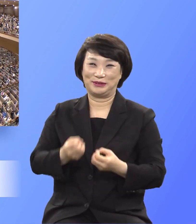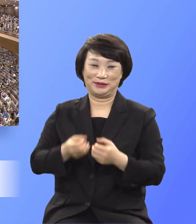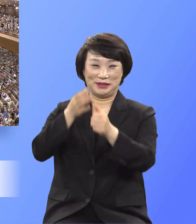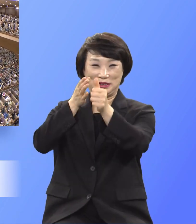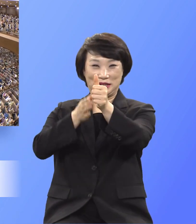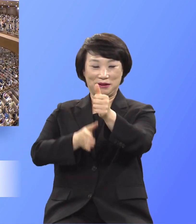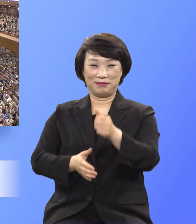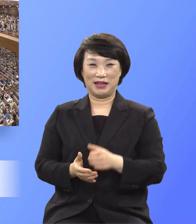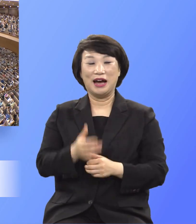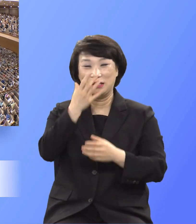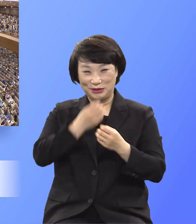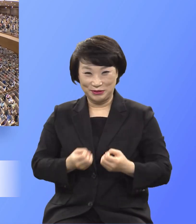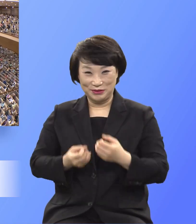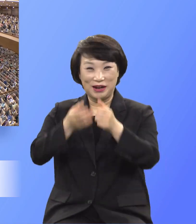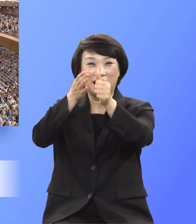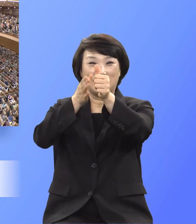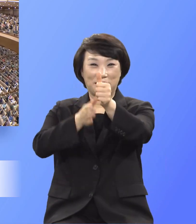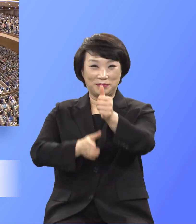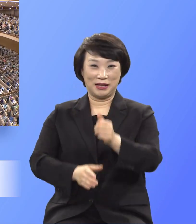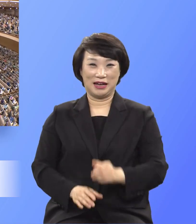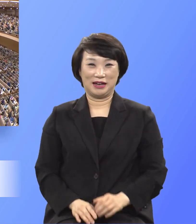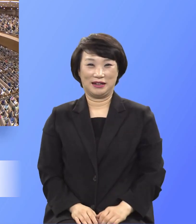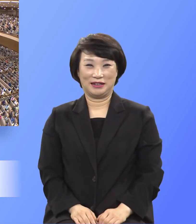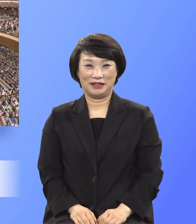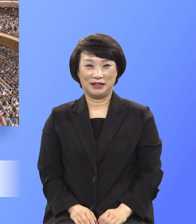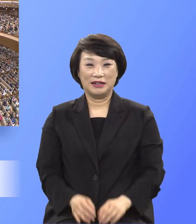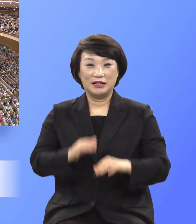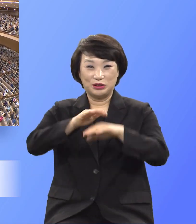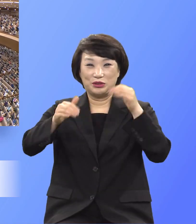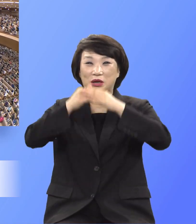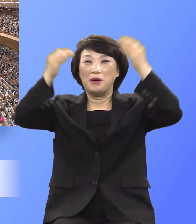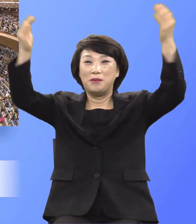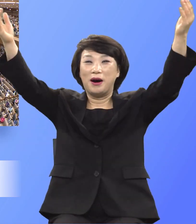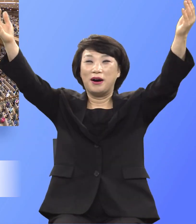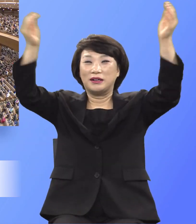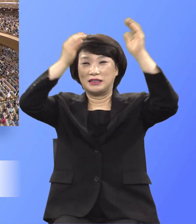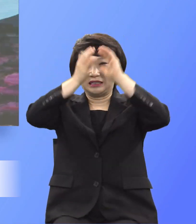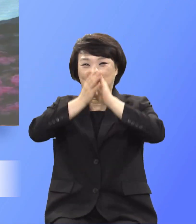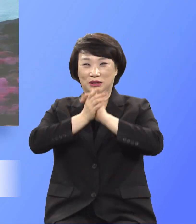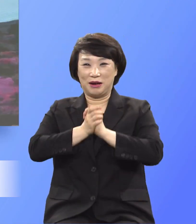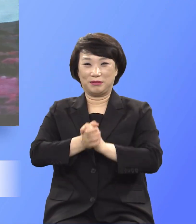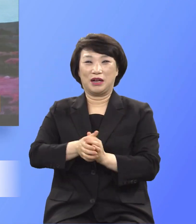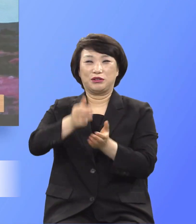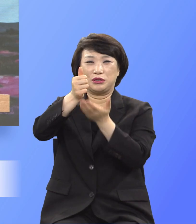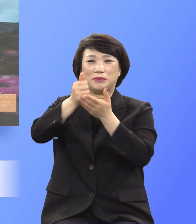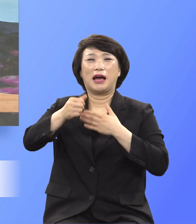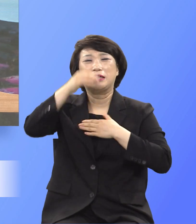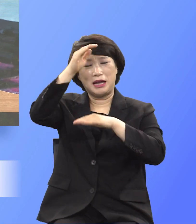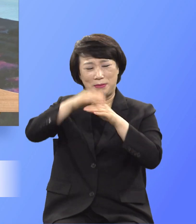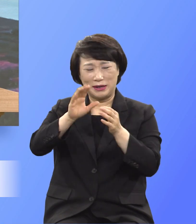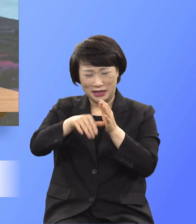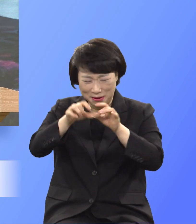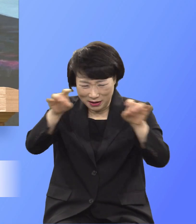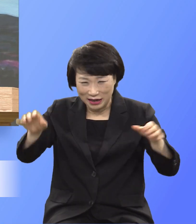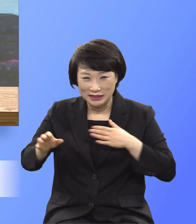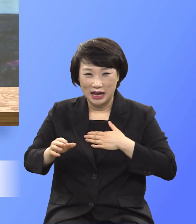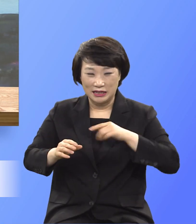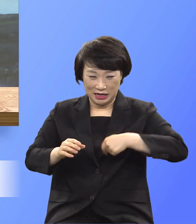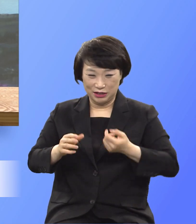축하합니다 두 손 번쩍 들고 주님 예배할 때마다 나를 죽게 산 제물로